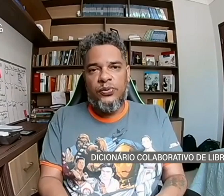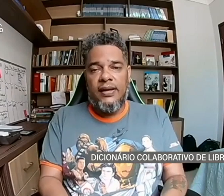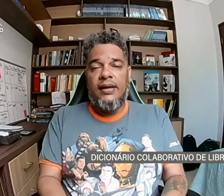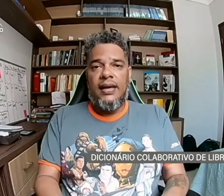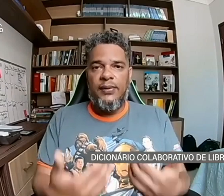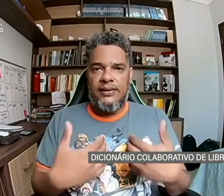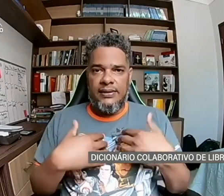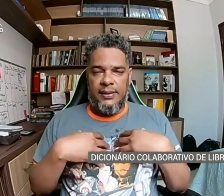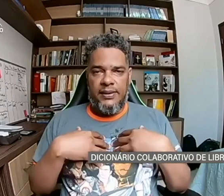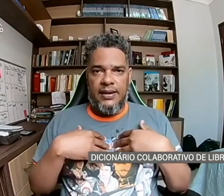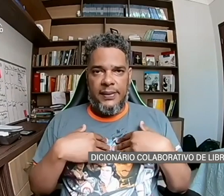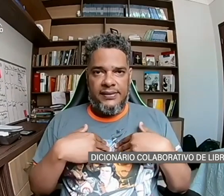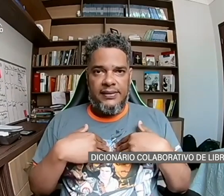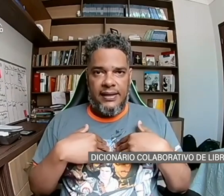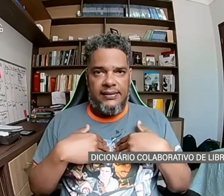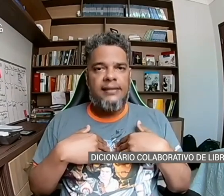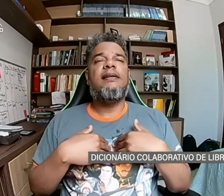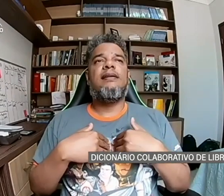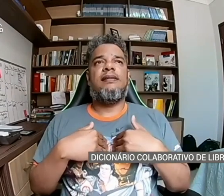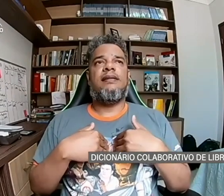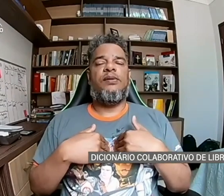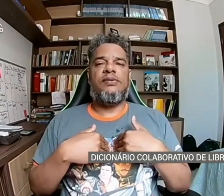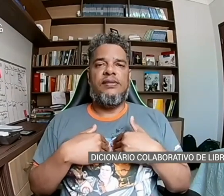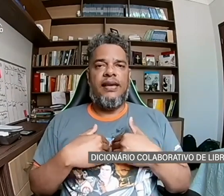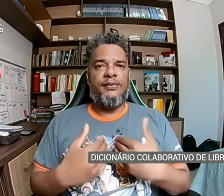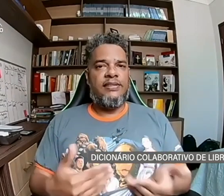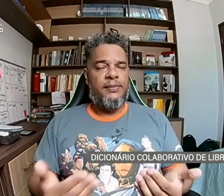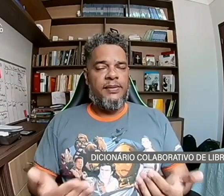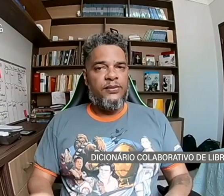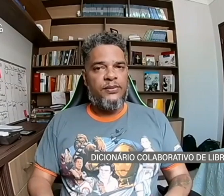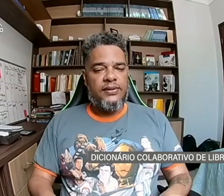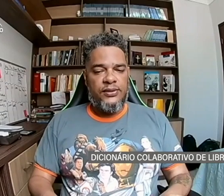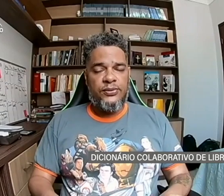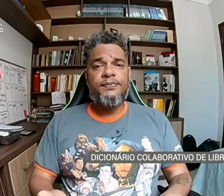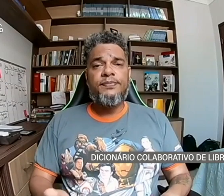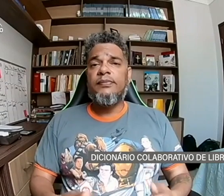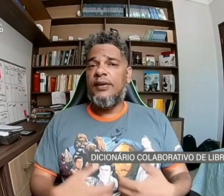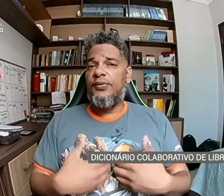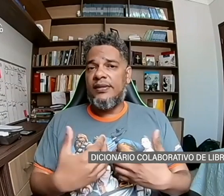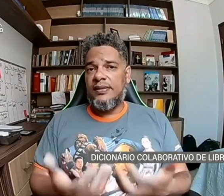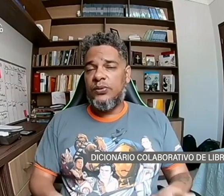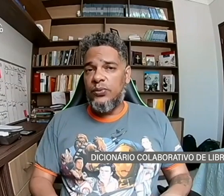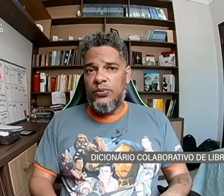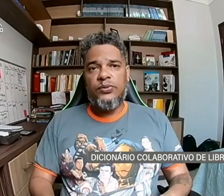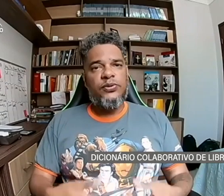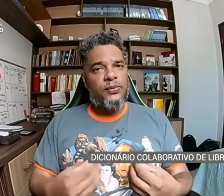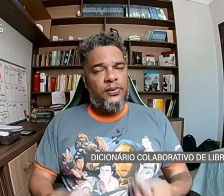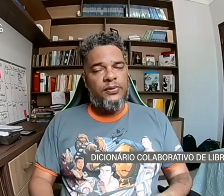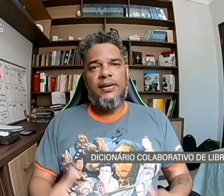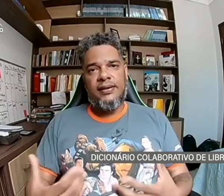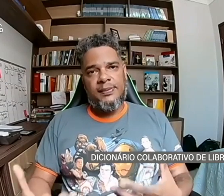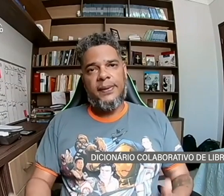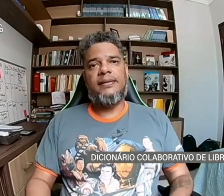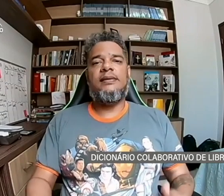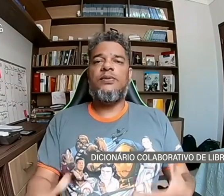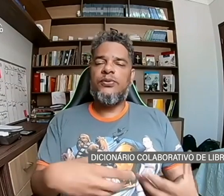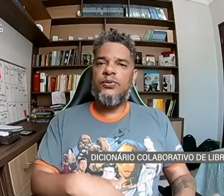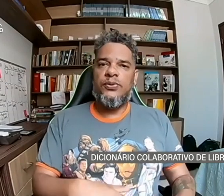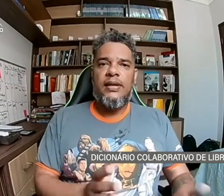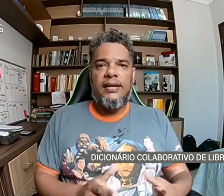né? Eu entender a minha capacidade de traduzir em um determinado contexto e fazer tudo de um modo que respeite o surdo. E